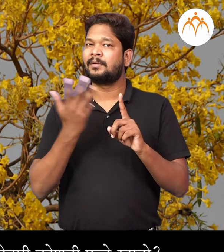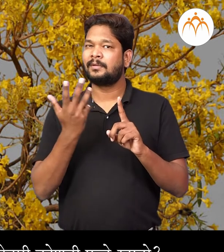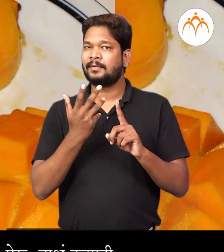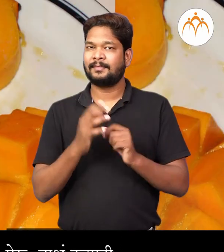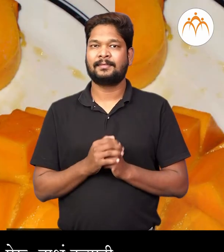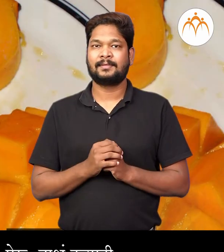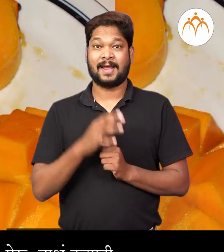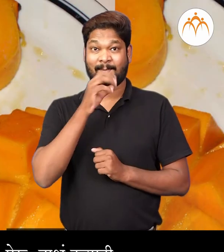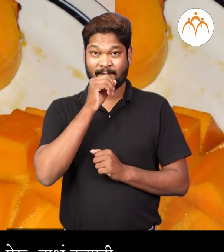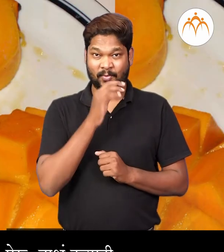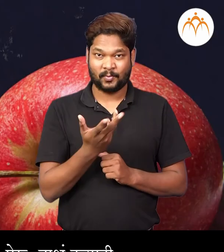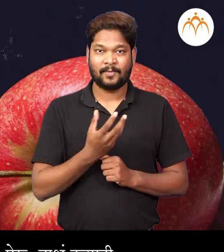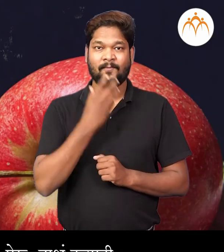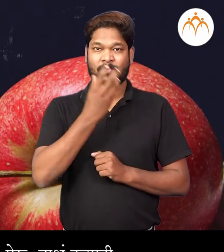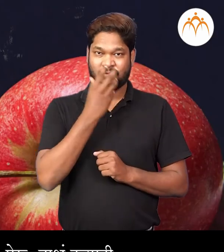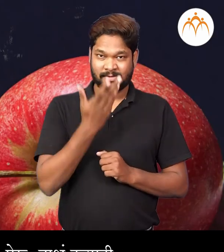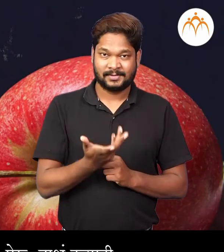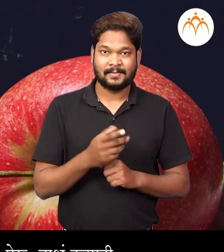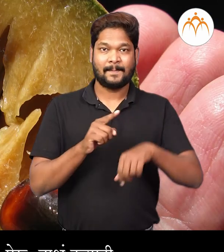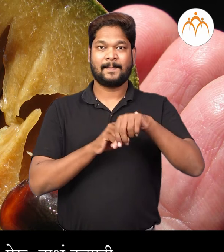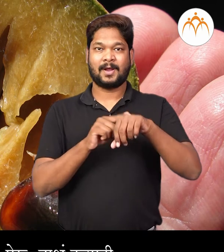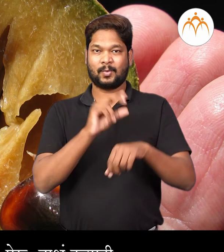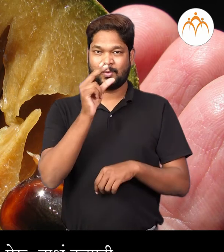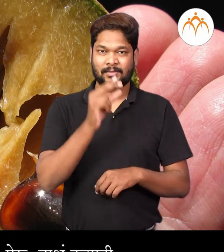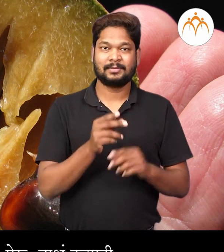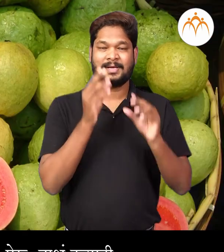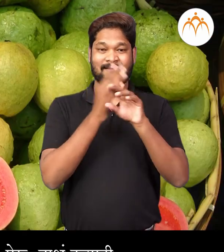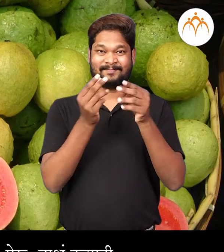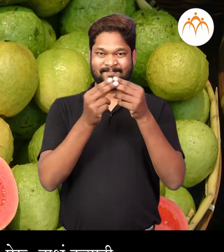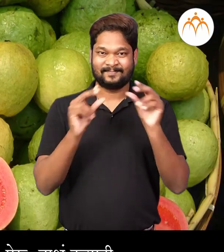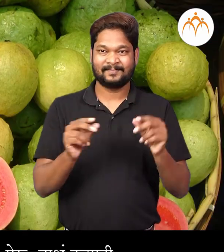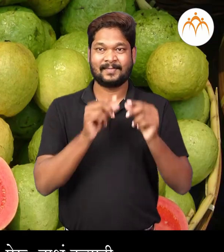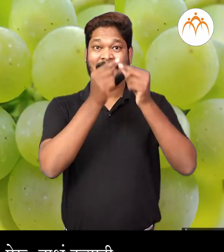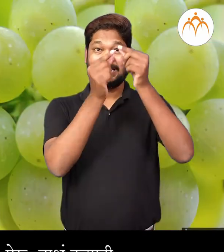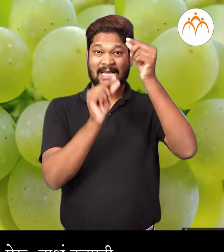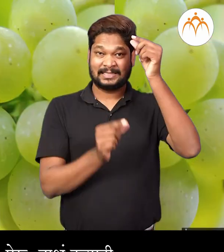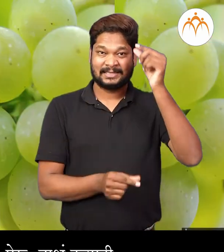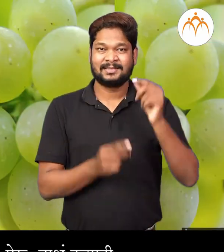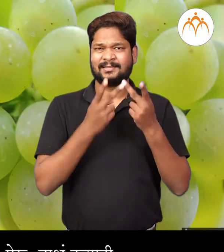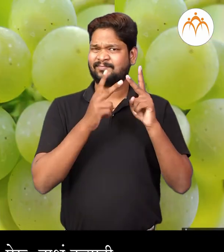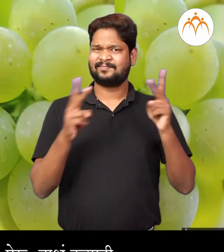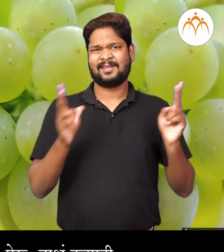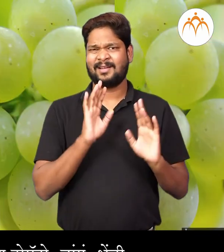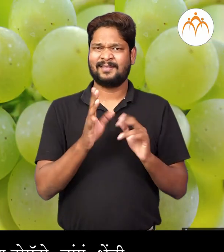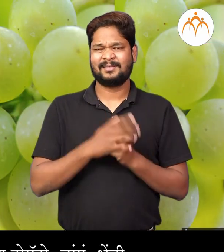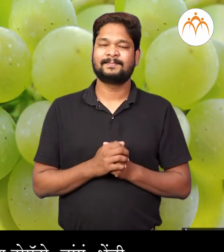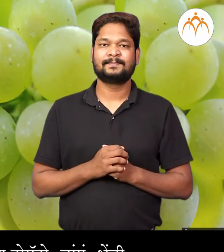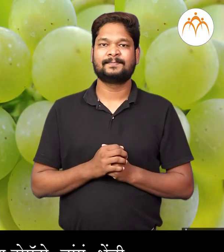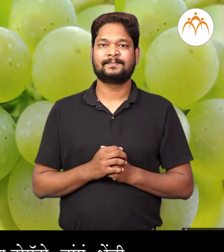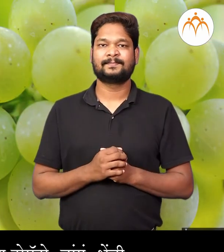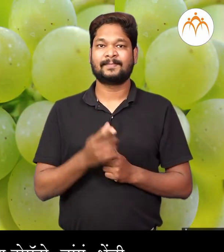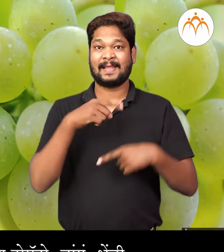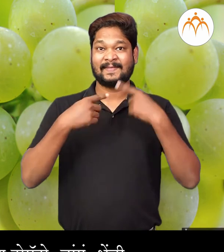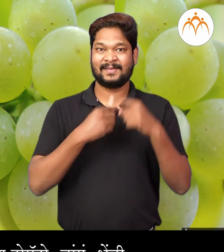आमबा, सफरचंद, चिक्कू, पेरू, ड्राक्ष, इत्यादी।